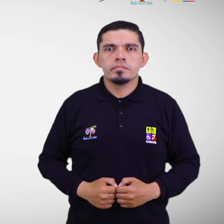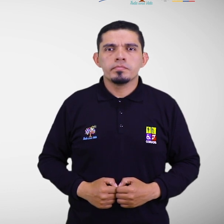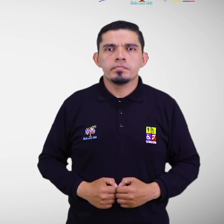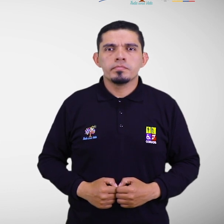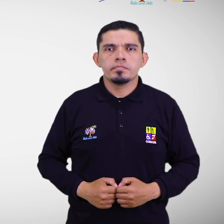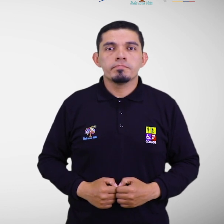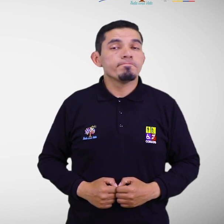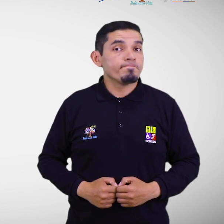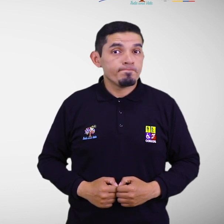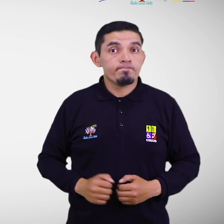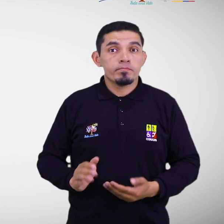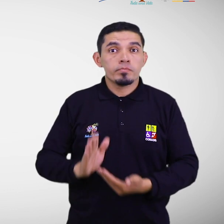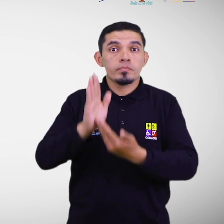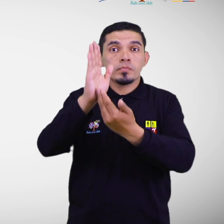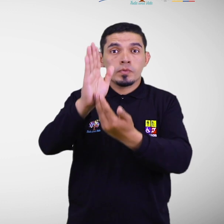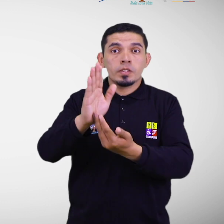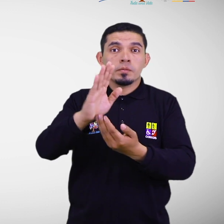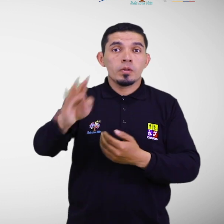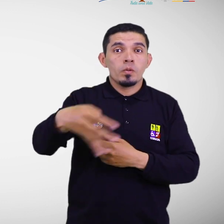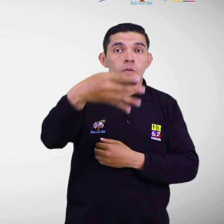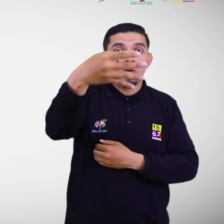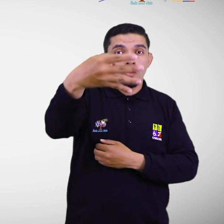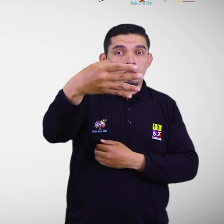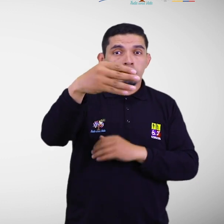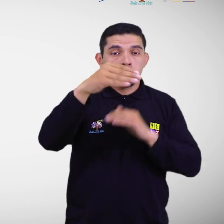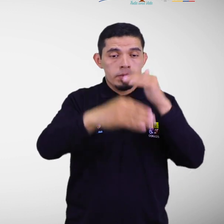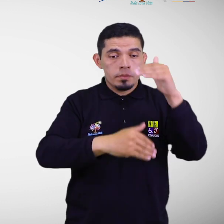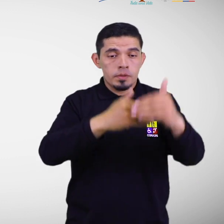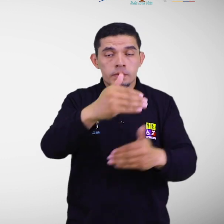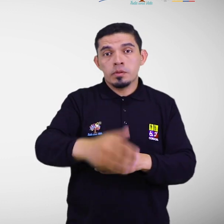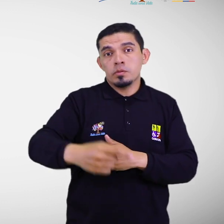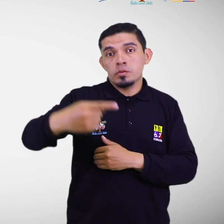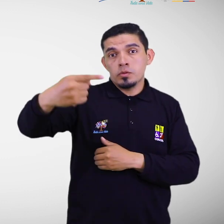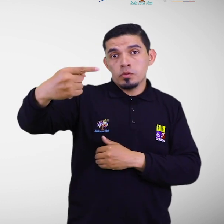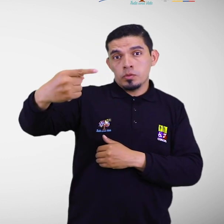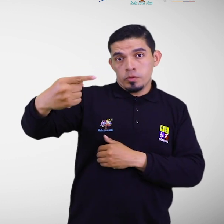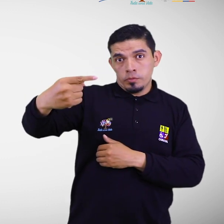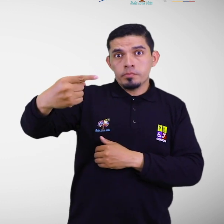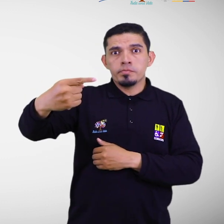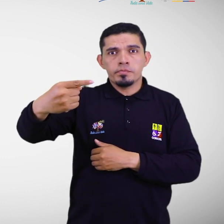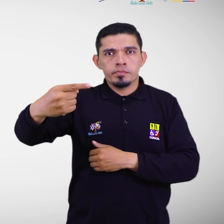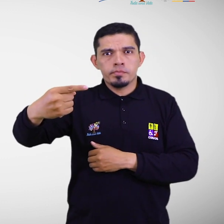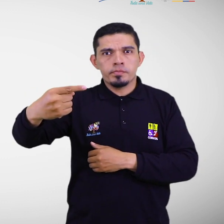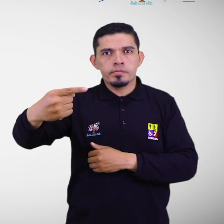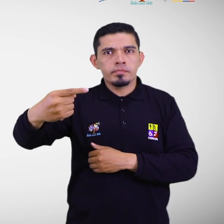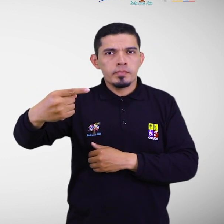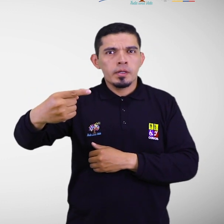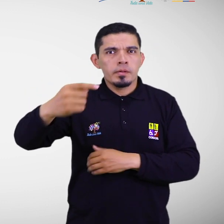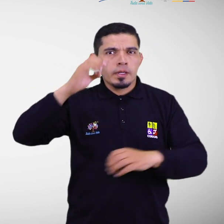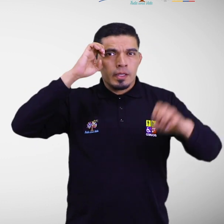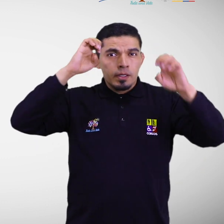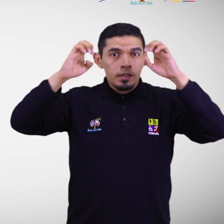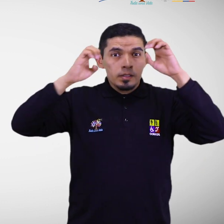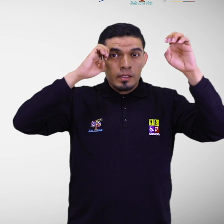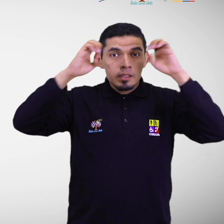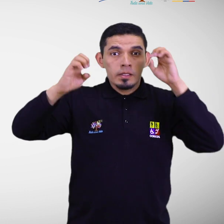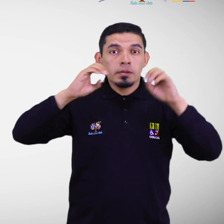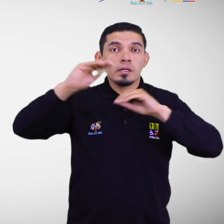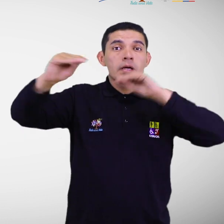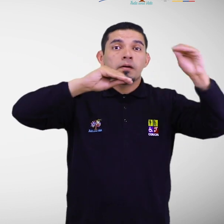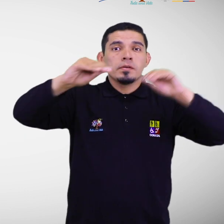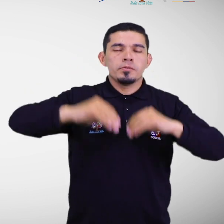Esquema de acciones del paso 4. 1. Implementar mecanismos para la emisión de alertas. 2.